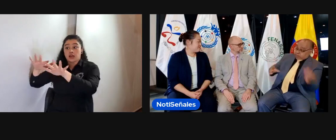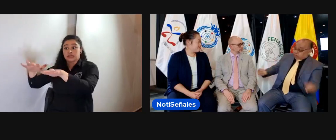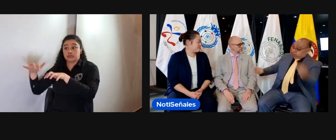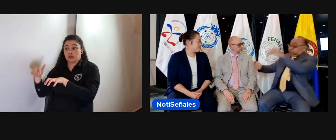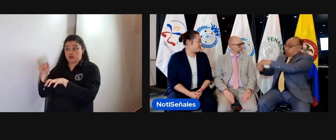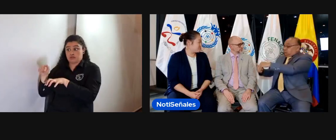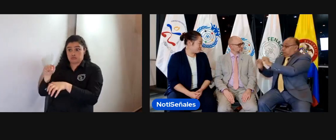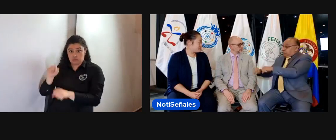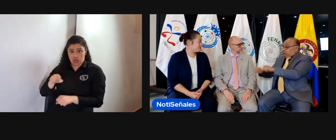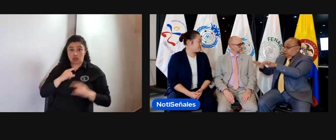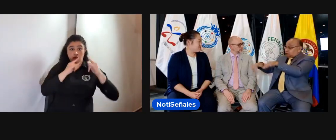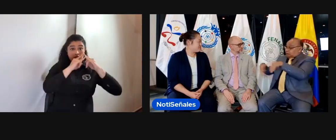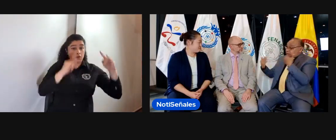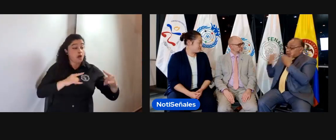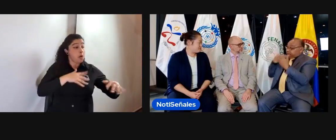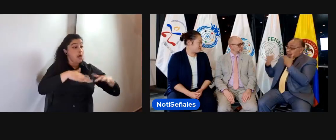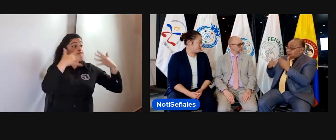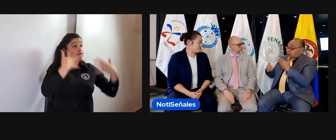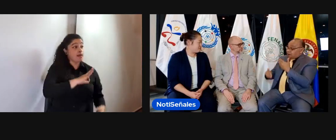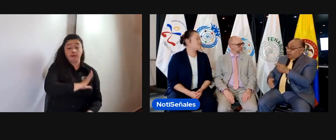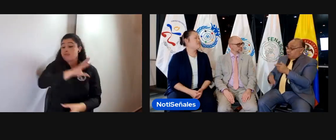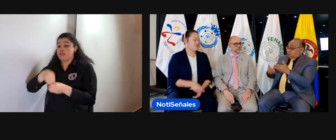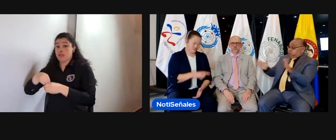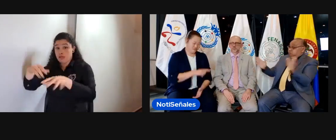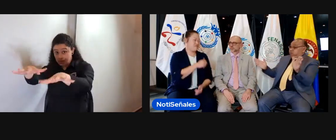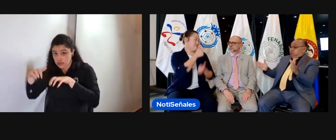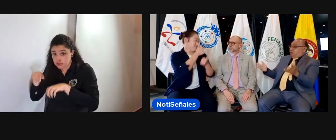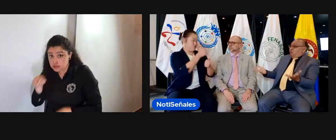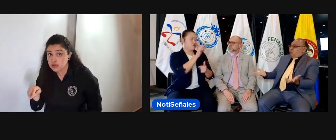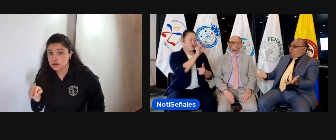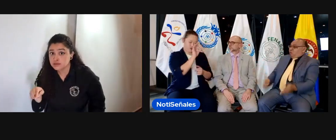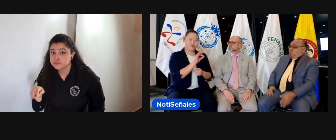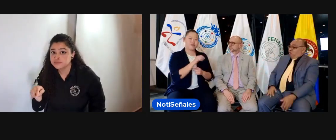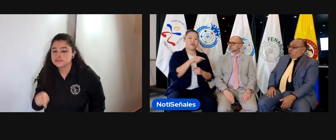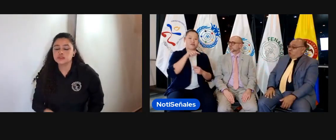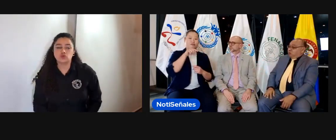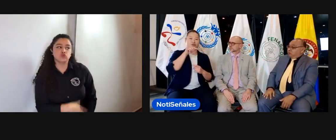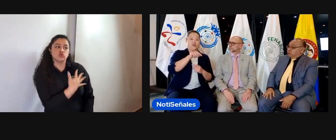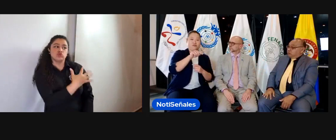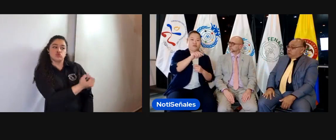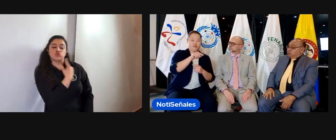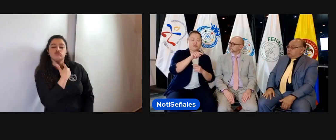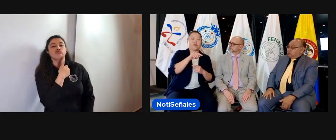sección de jóvenes, ¿también podrían hacer parte de esta asamblea? Muy buena pregunta, Henry.